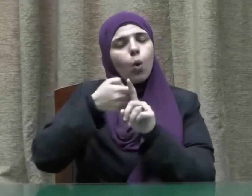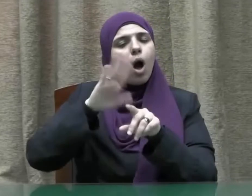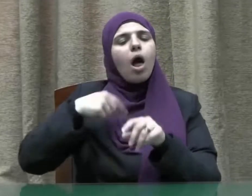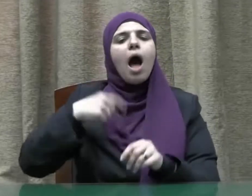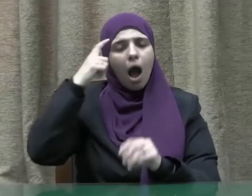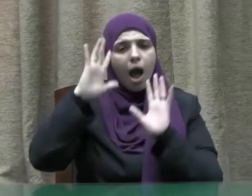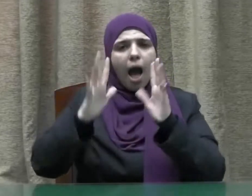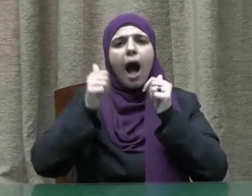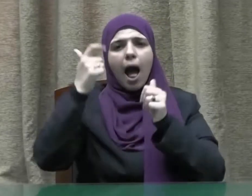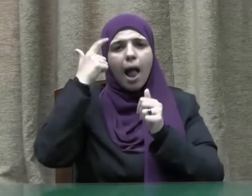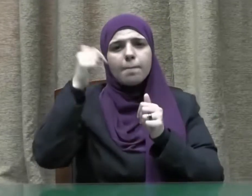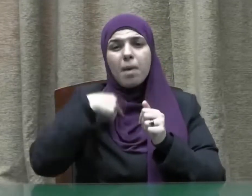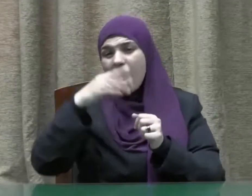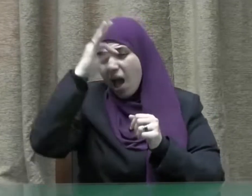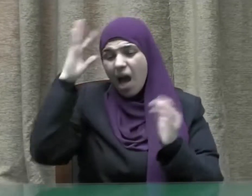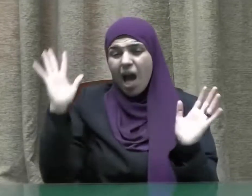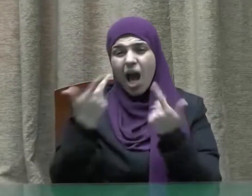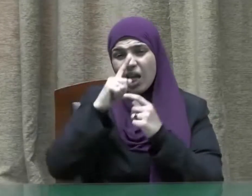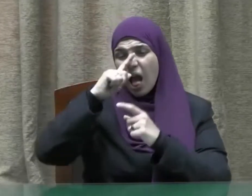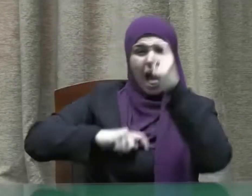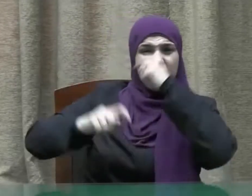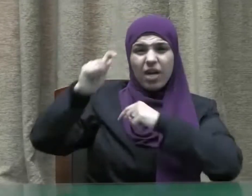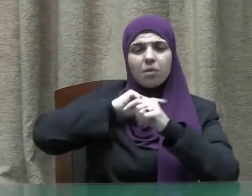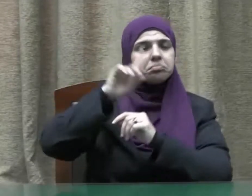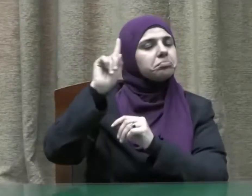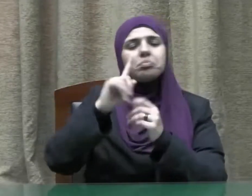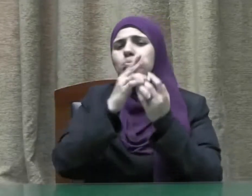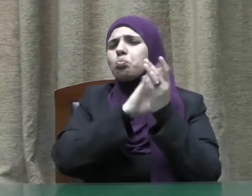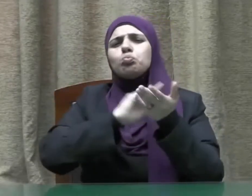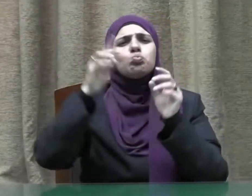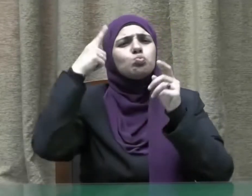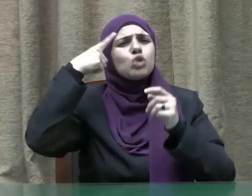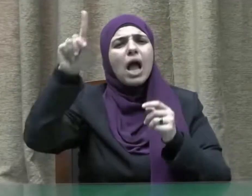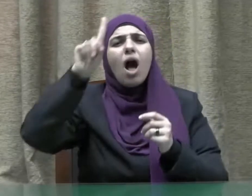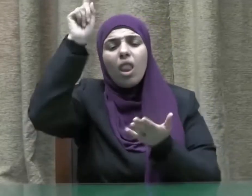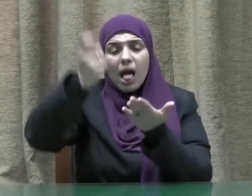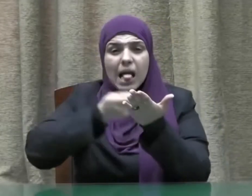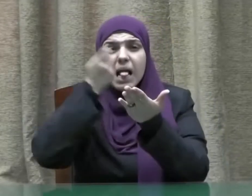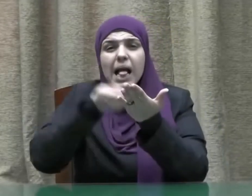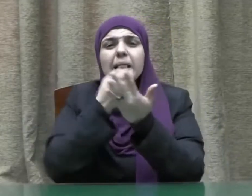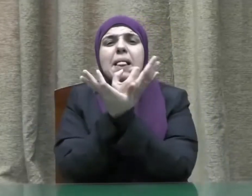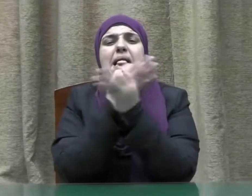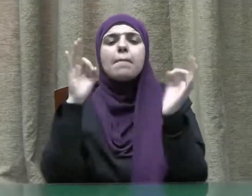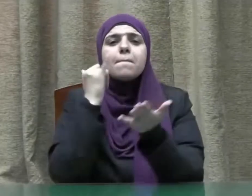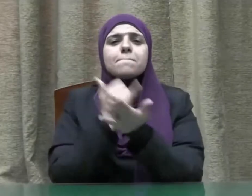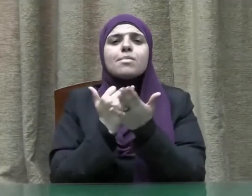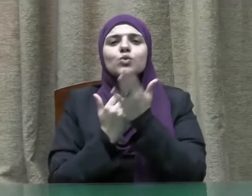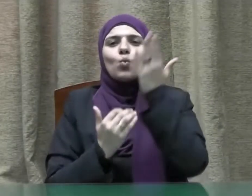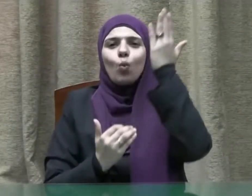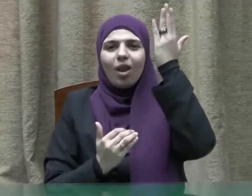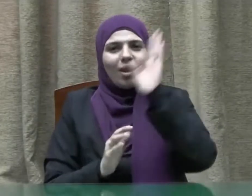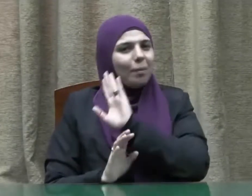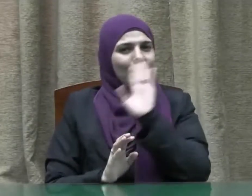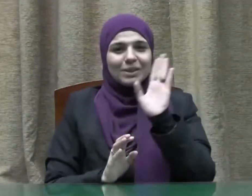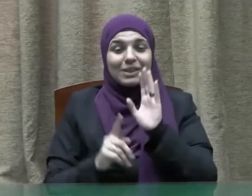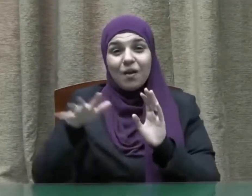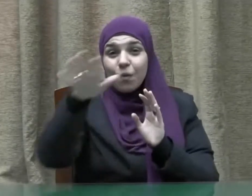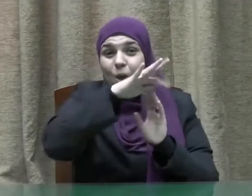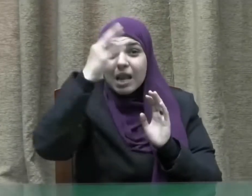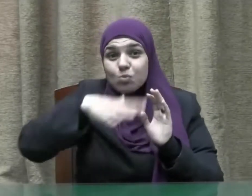يعلم أنه لن يصيبه إلا ما كتب الله عز وجل له وهذا الفهم